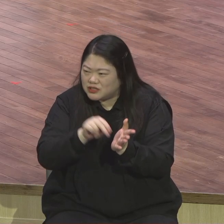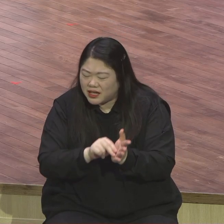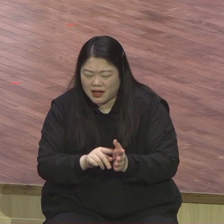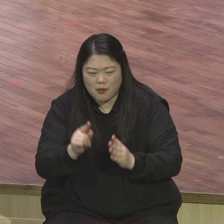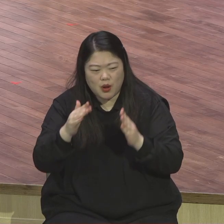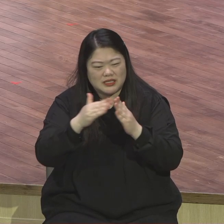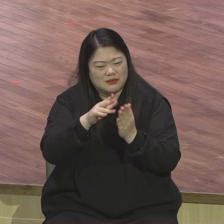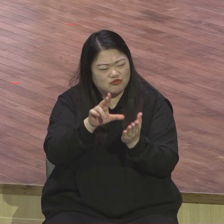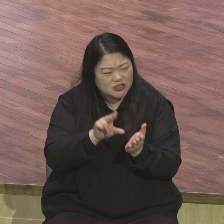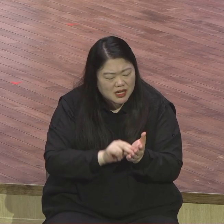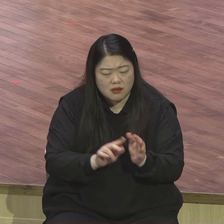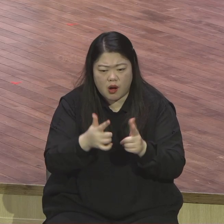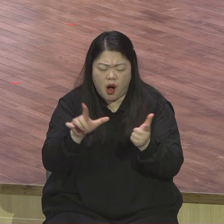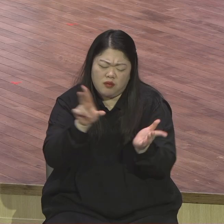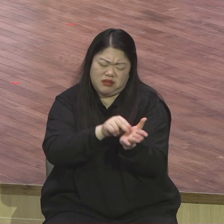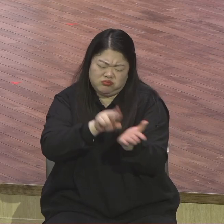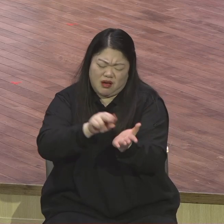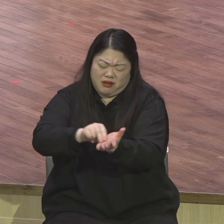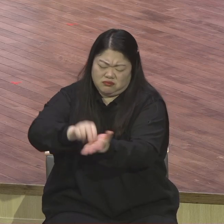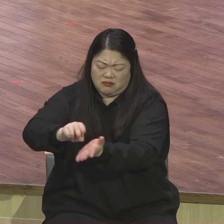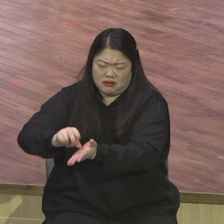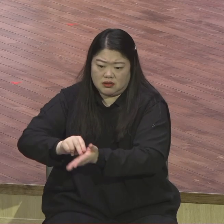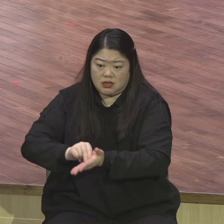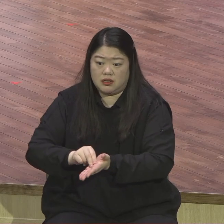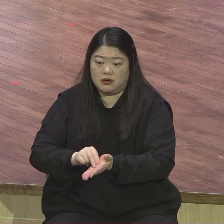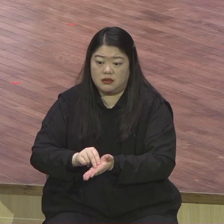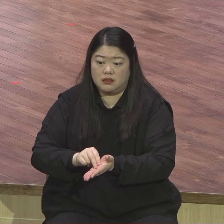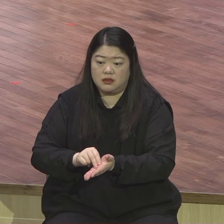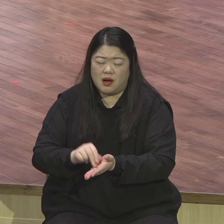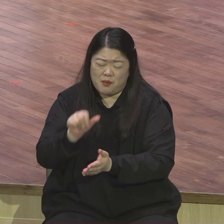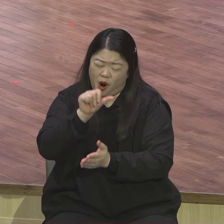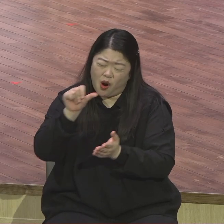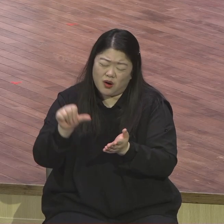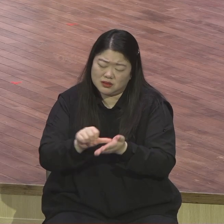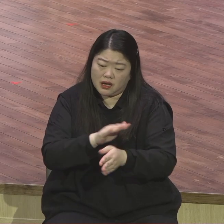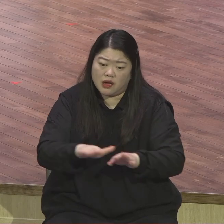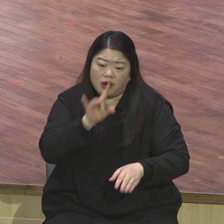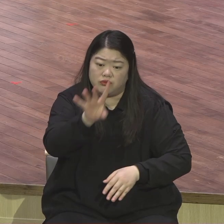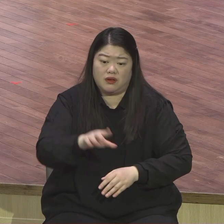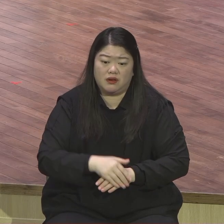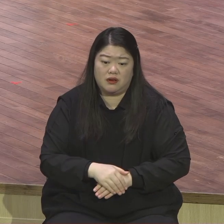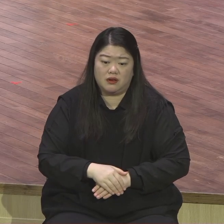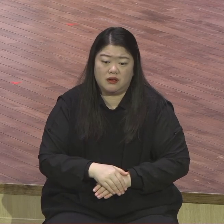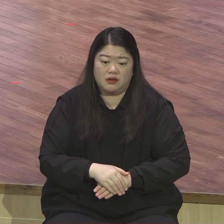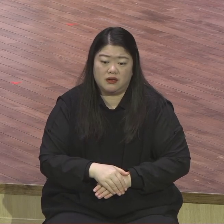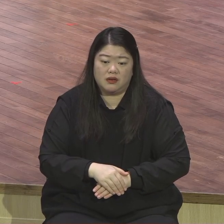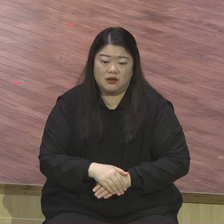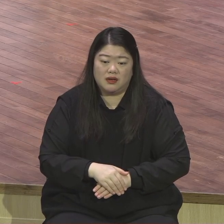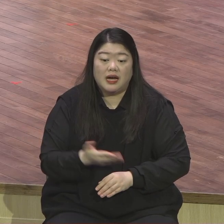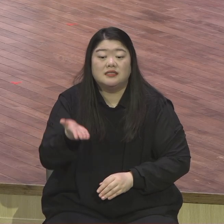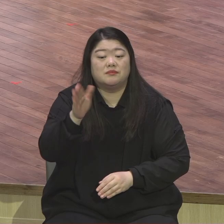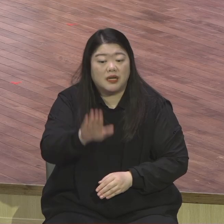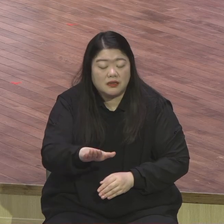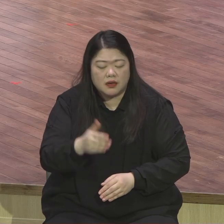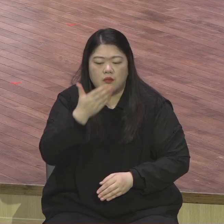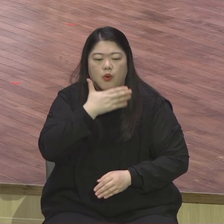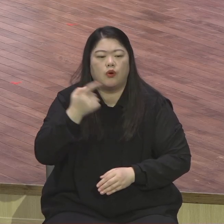성도를 속지 마시고 살리는데 집중하며 2, 3, 7 나라 5천 종종 살리는 0.1%의 사람 다 되시기를 제모로 축복합니다